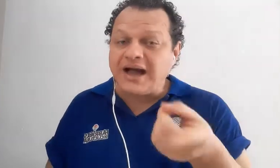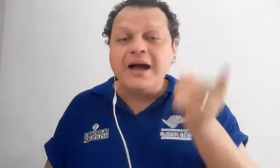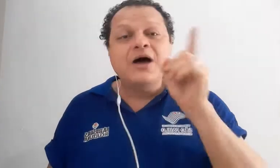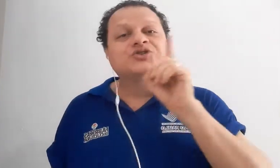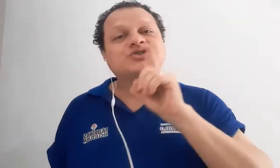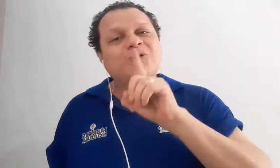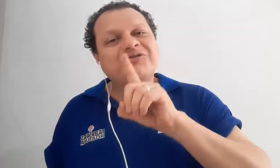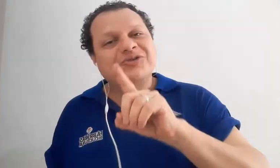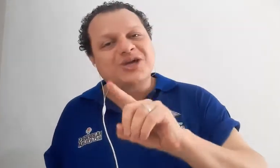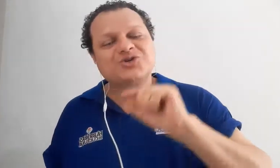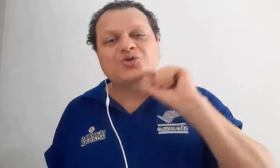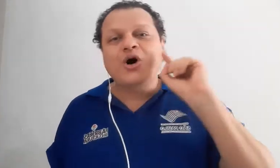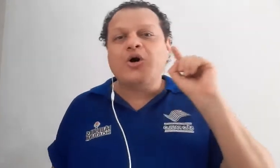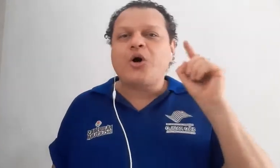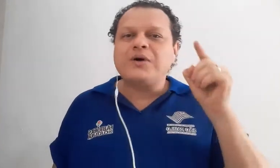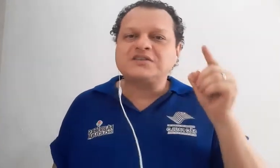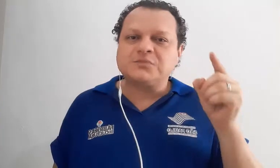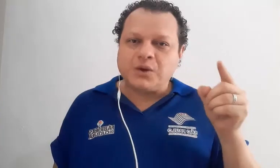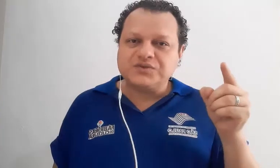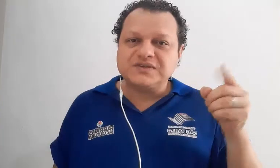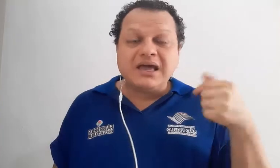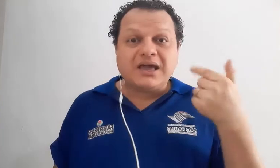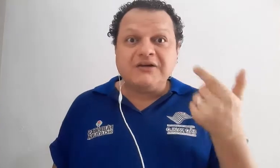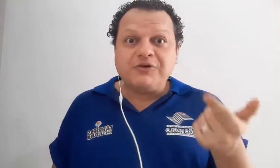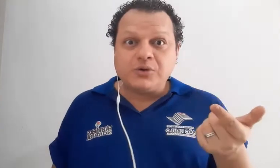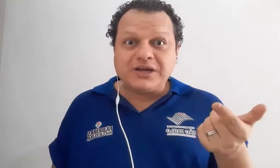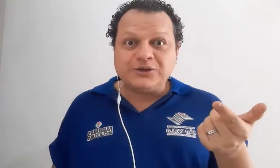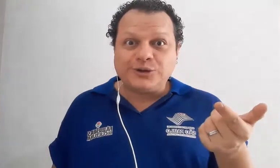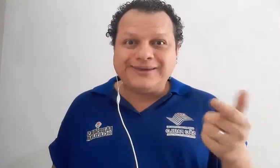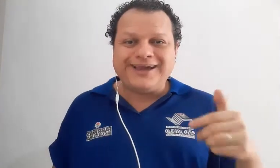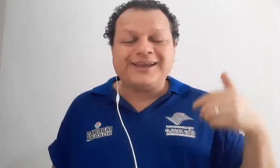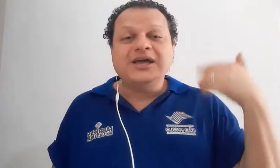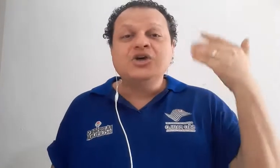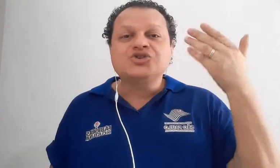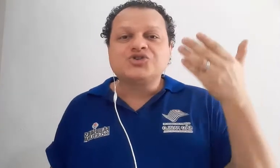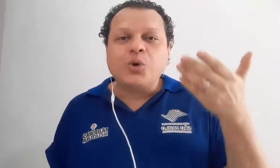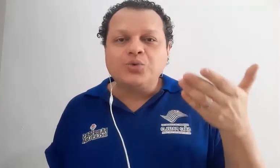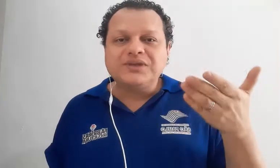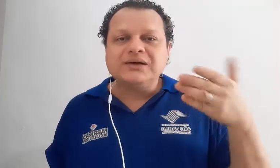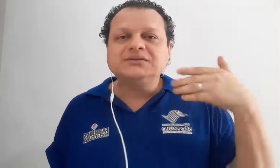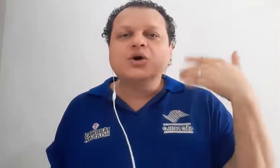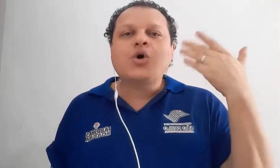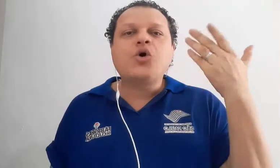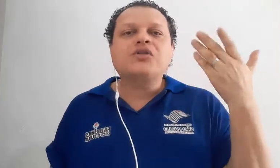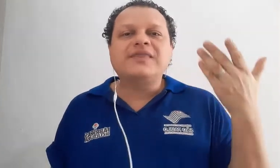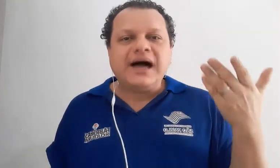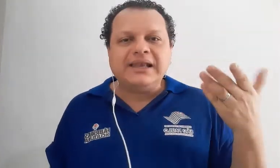solfejo com as mãos. Quem foi o criador dele? Zoltan Kodali.